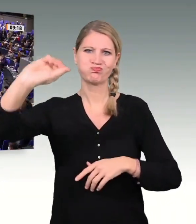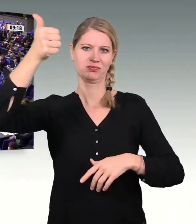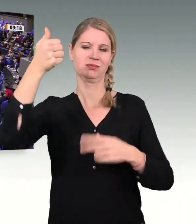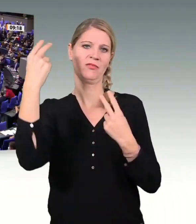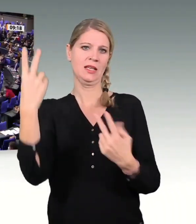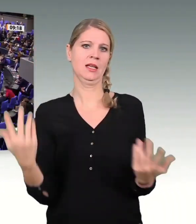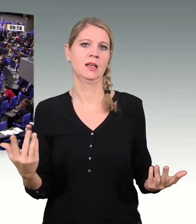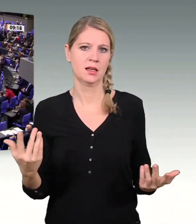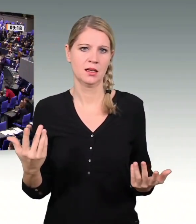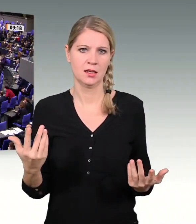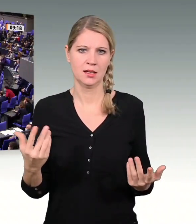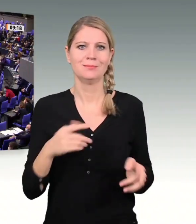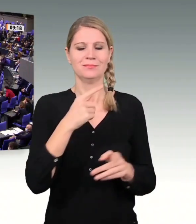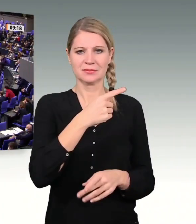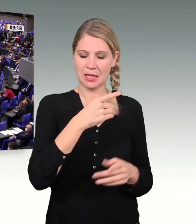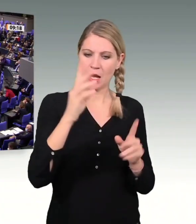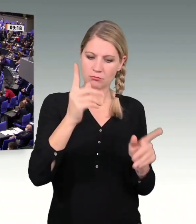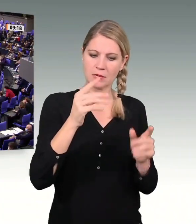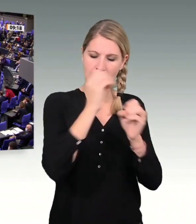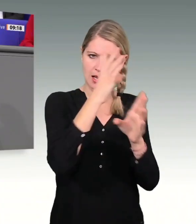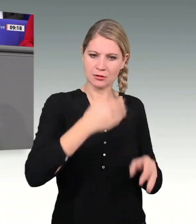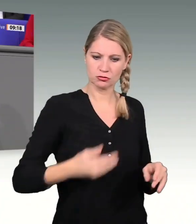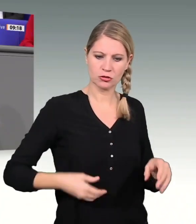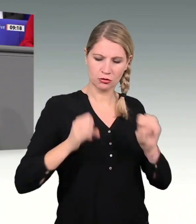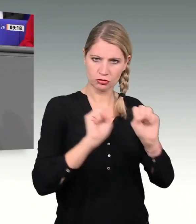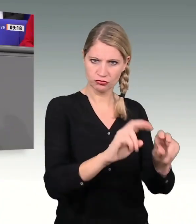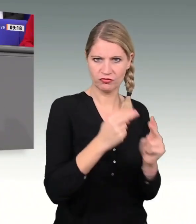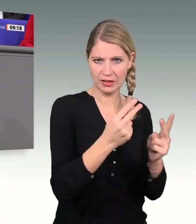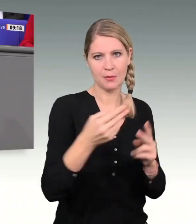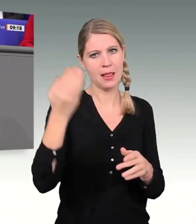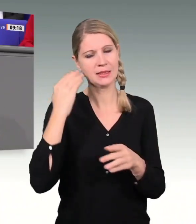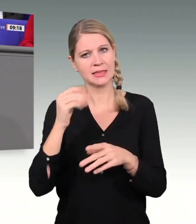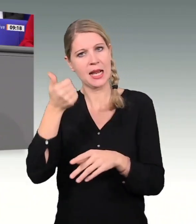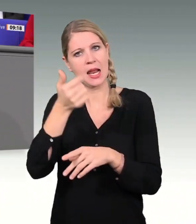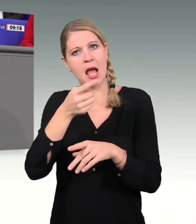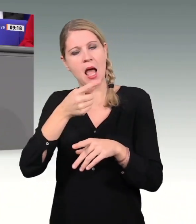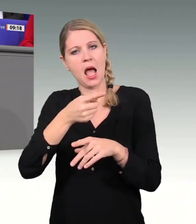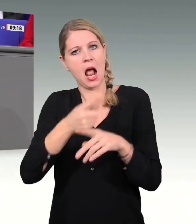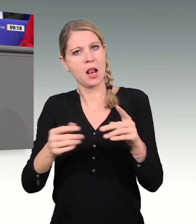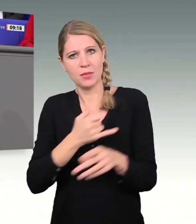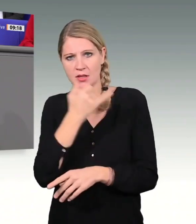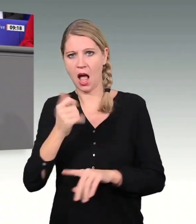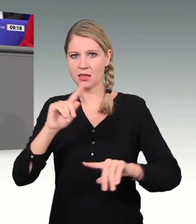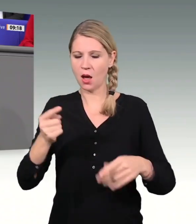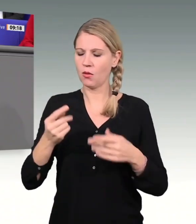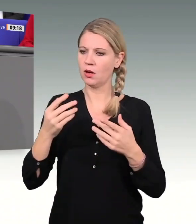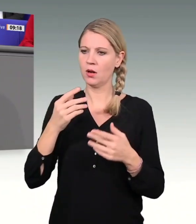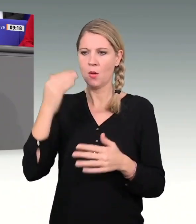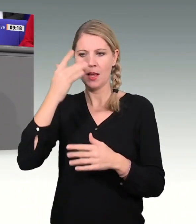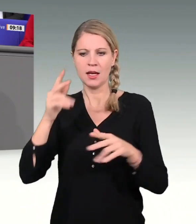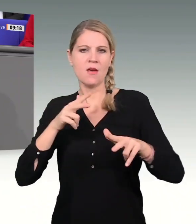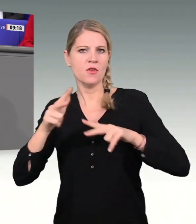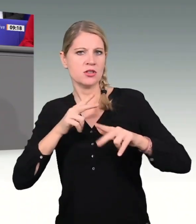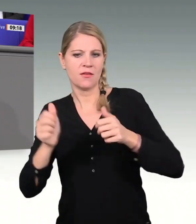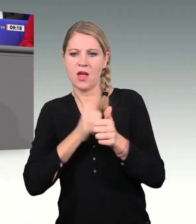Neben dem Gesundheitsschutz haben wir uns aber in den letzten anderthalb Jahren auch sehr intensiv mit den wirtschaftlichen Folgen dieser Pandemie beschäftigen